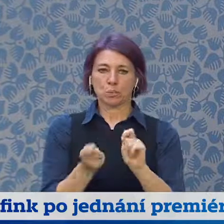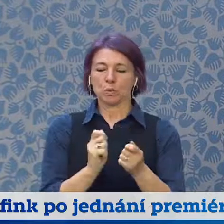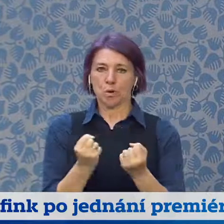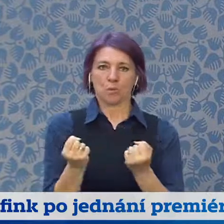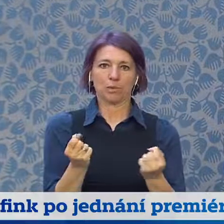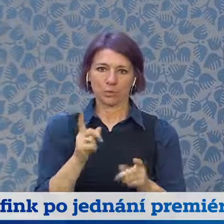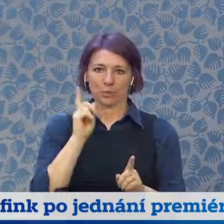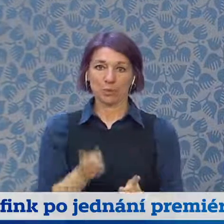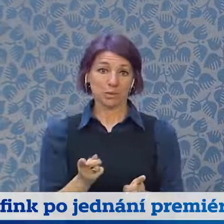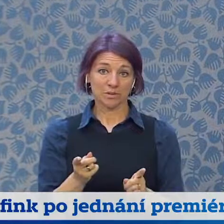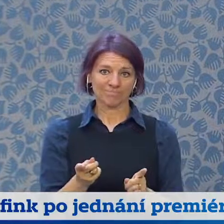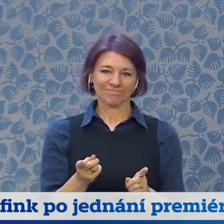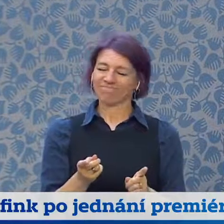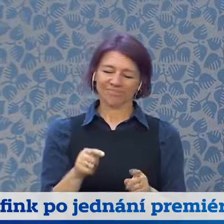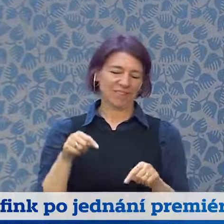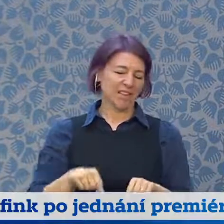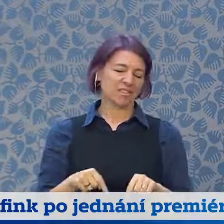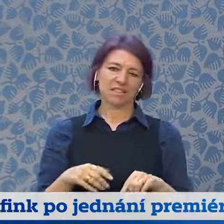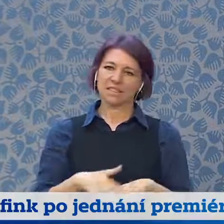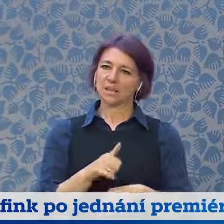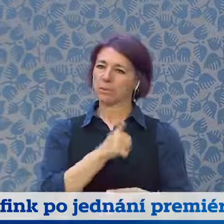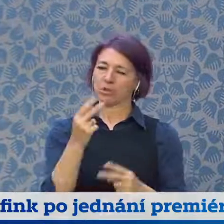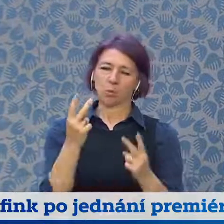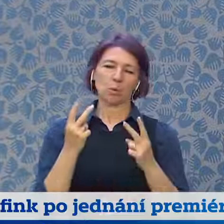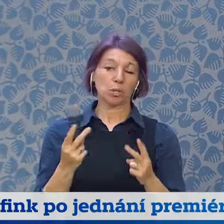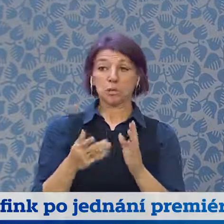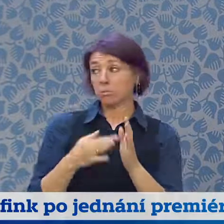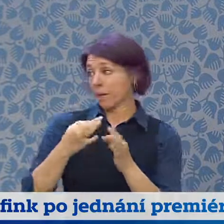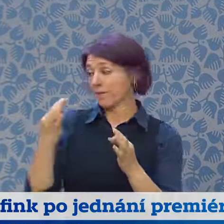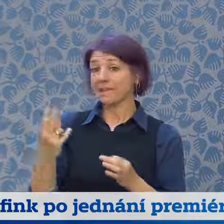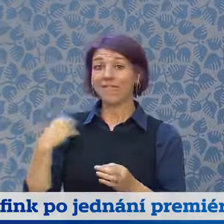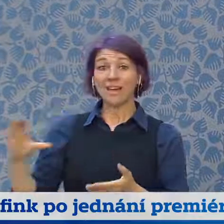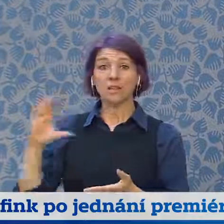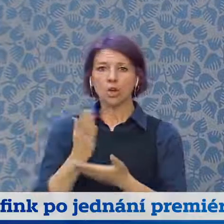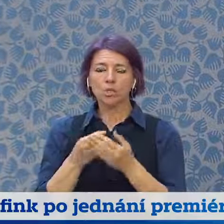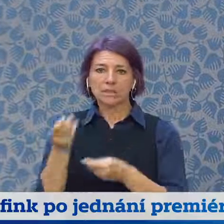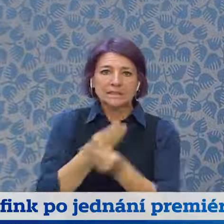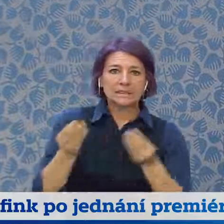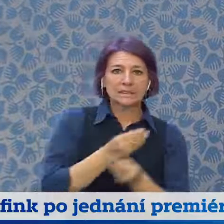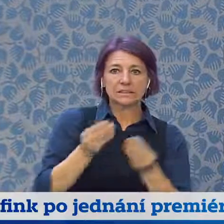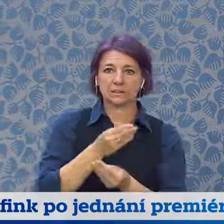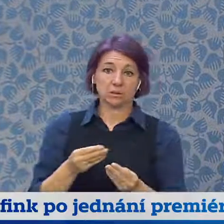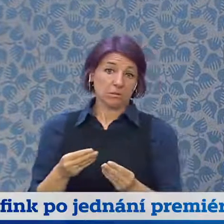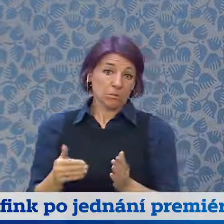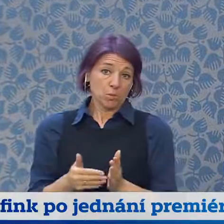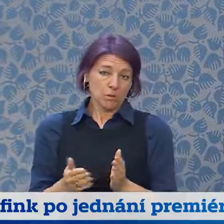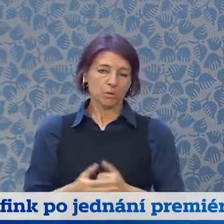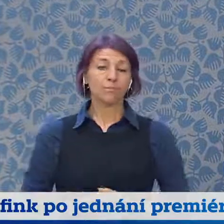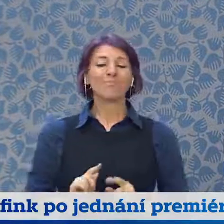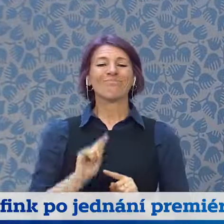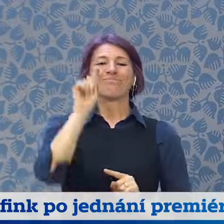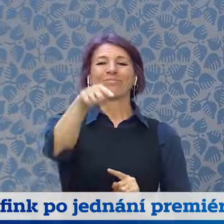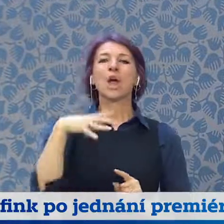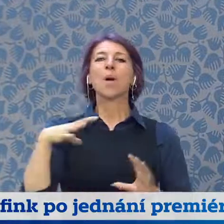některých finančních nástrojů, je tady naprosto na místě. My bychom si přáli, aby ten samit, který připravujeme na podzim,